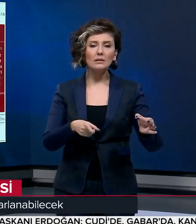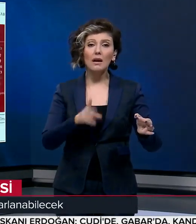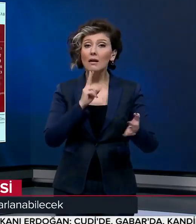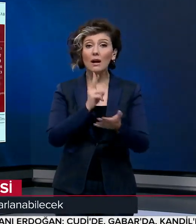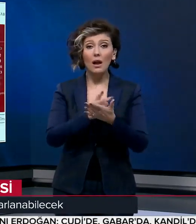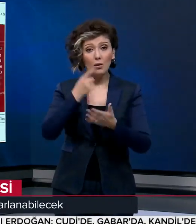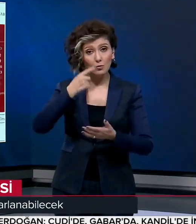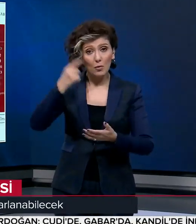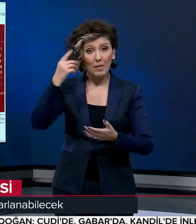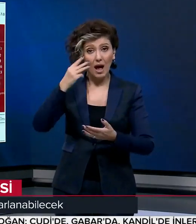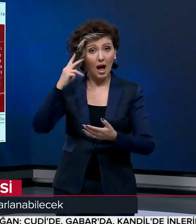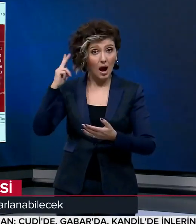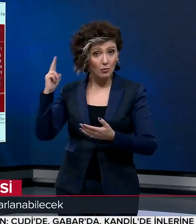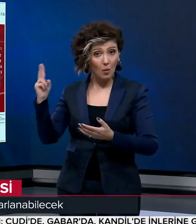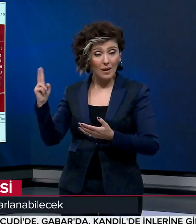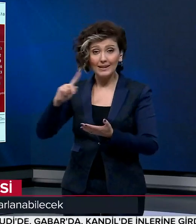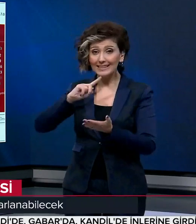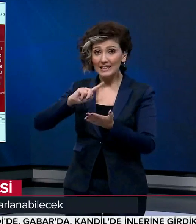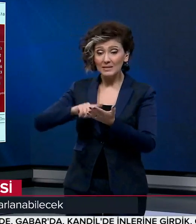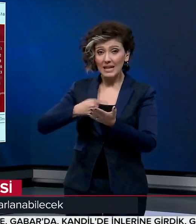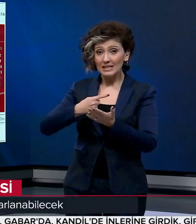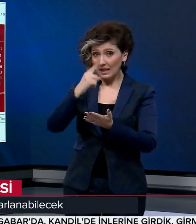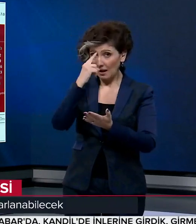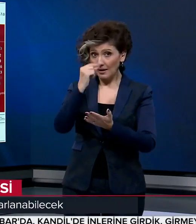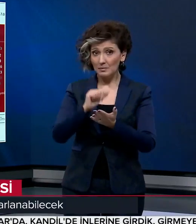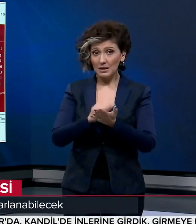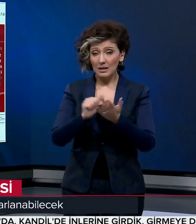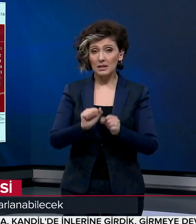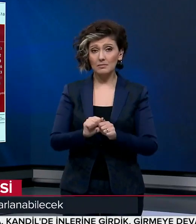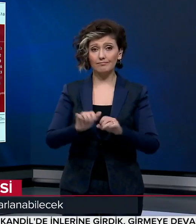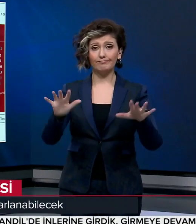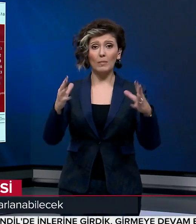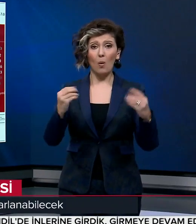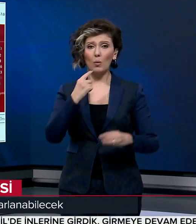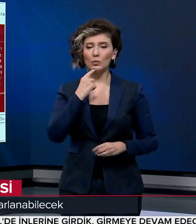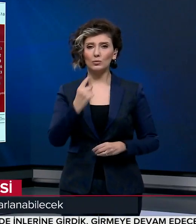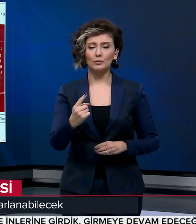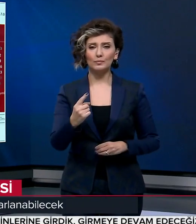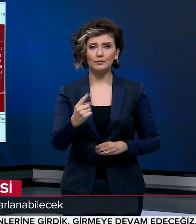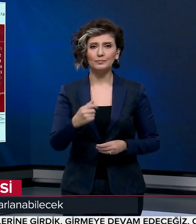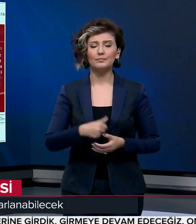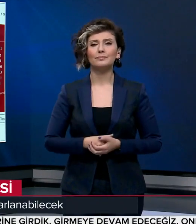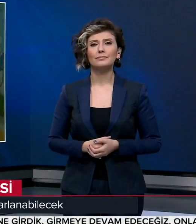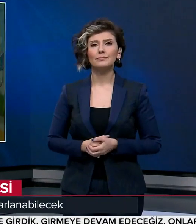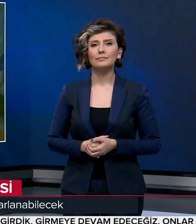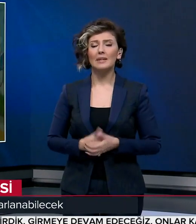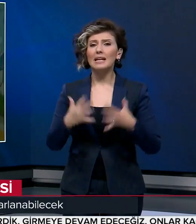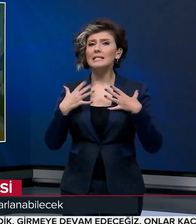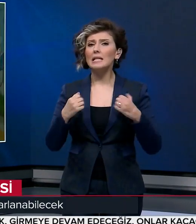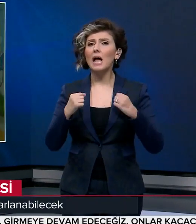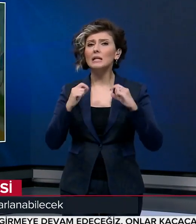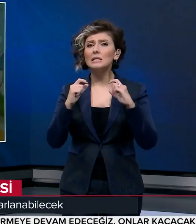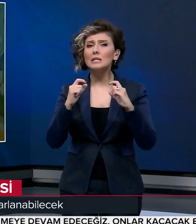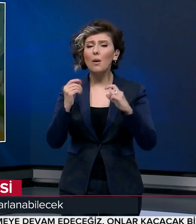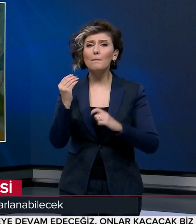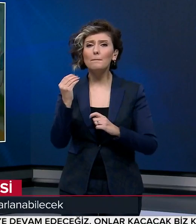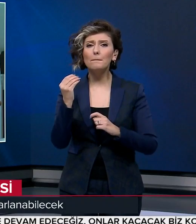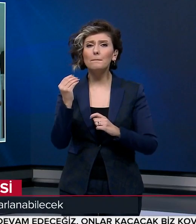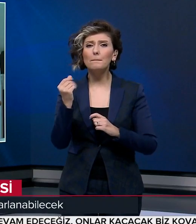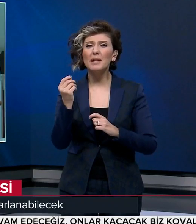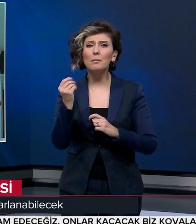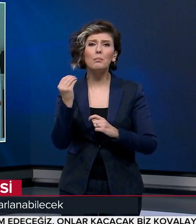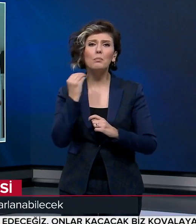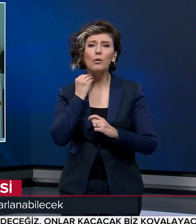Karar Cumhurbaşkanı Recep Tayyip Erdoğan'ın imzasıyla resmi gazetede yayınlandı. Sağlık sigortası prim